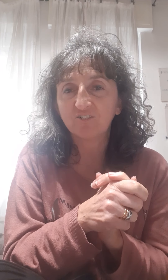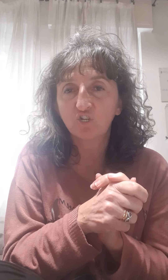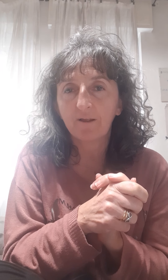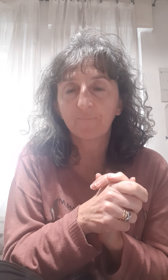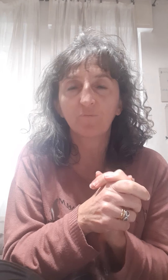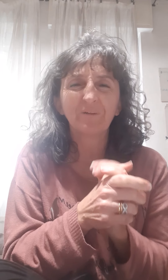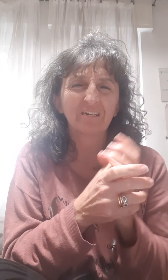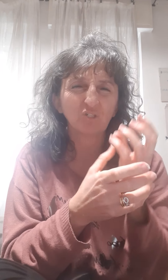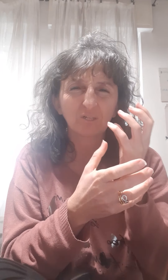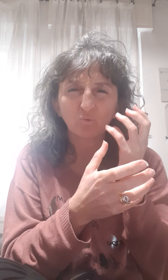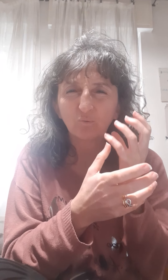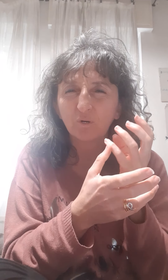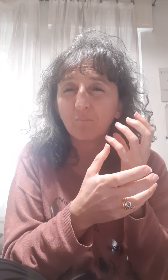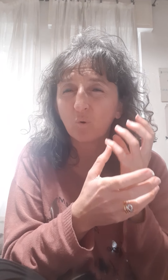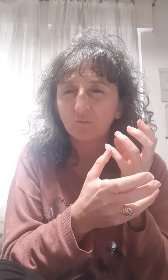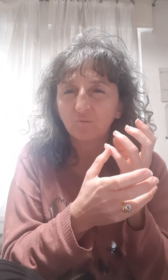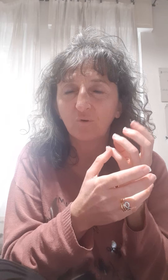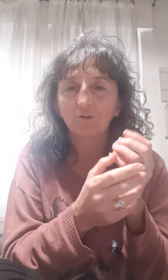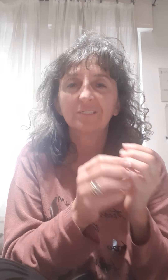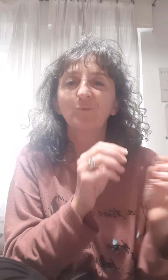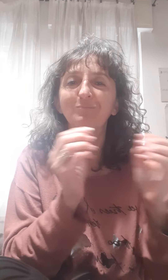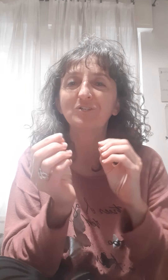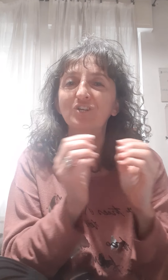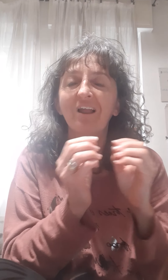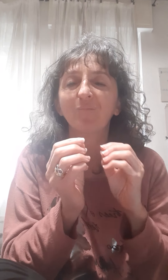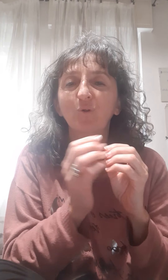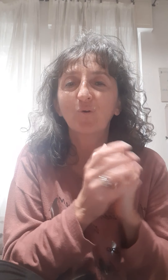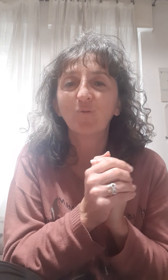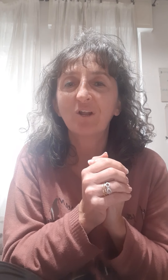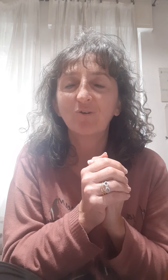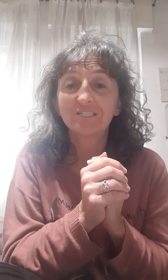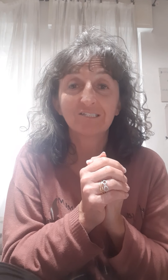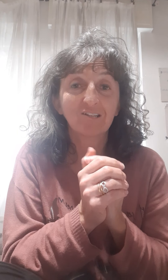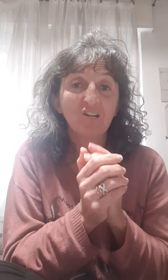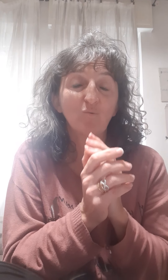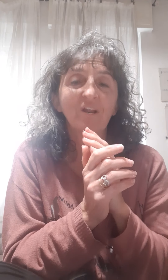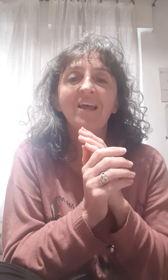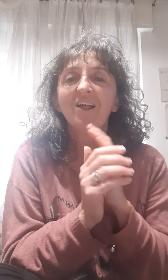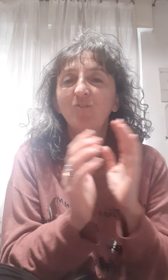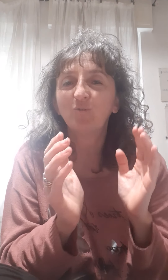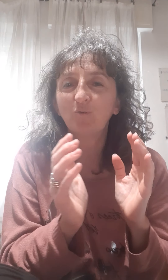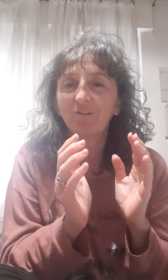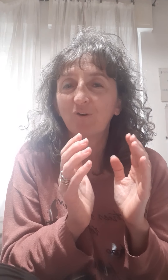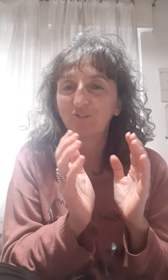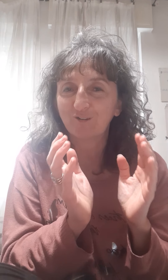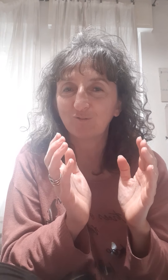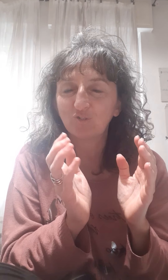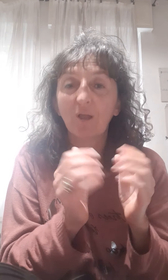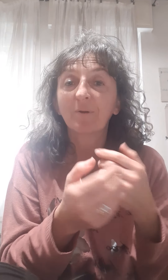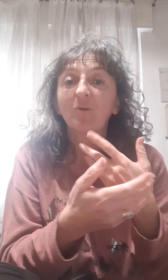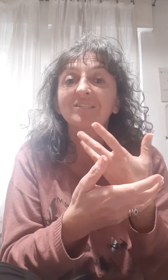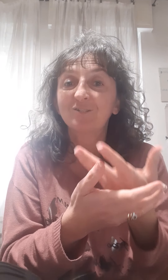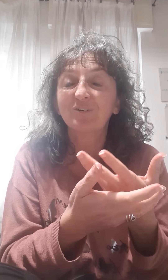'aceto. Ovviamente l'aceto ha un odore molto forte, quindi miscelandolo con dell'olio essenziale di limone l'odore forte non c'è, però l'azione